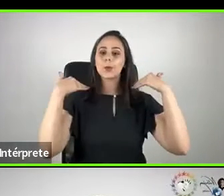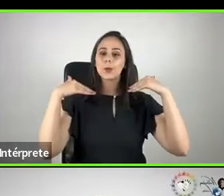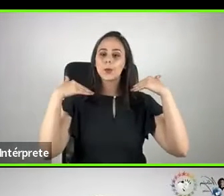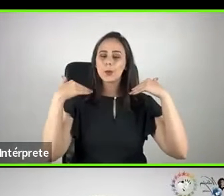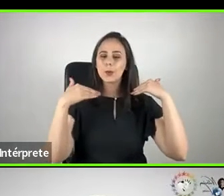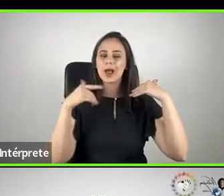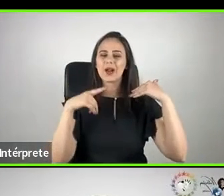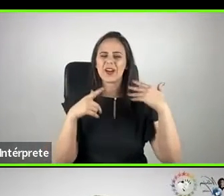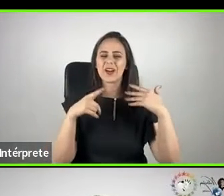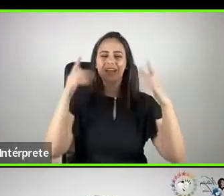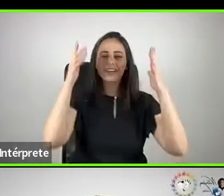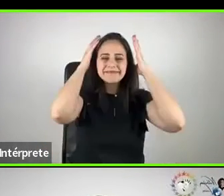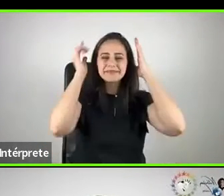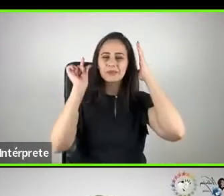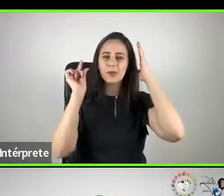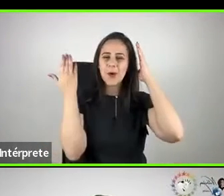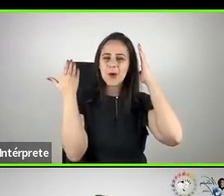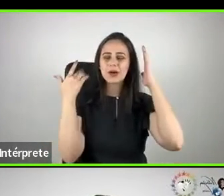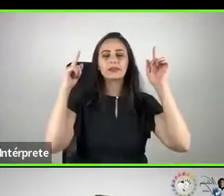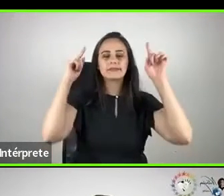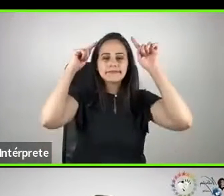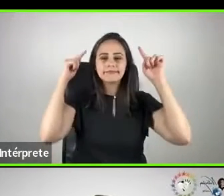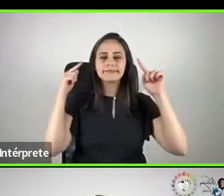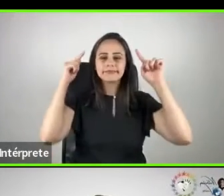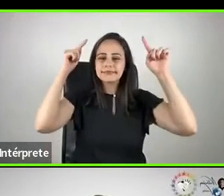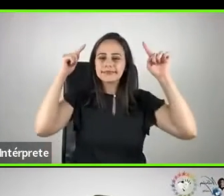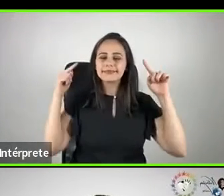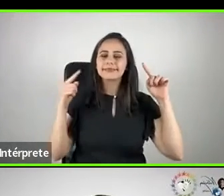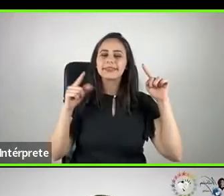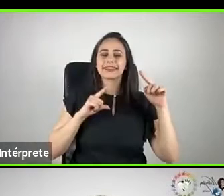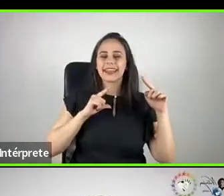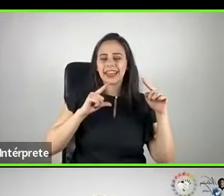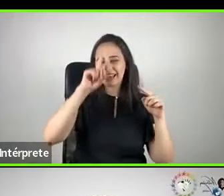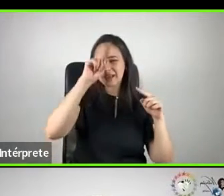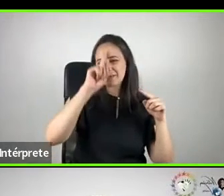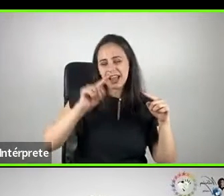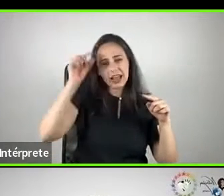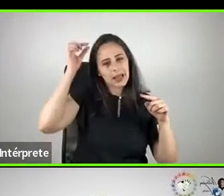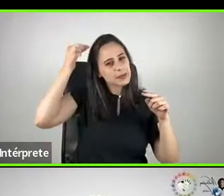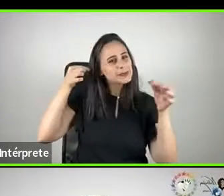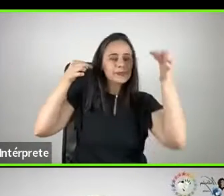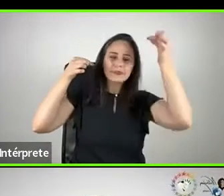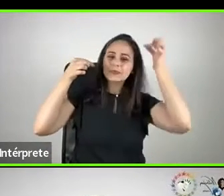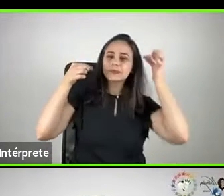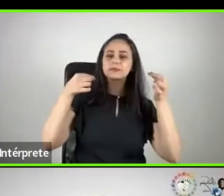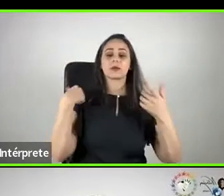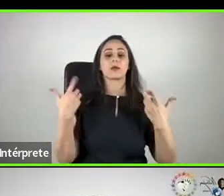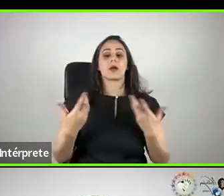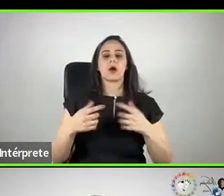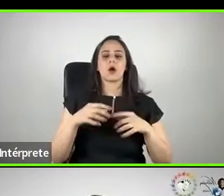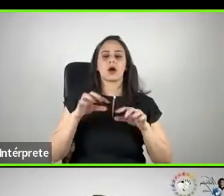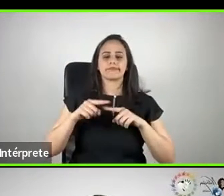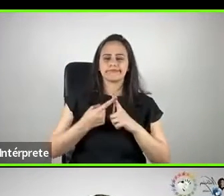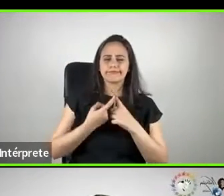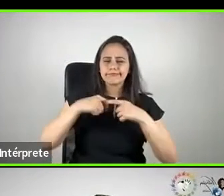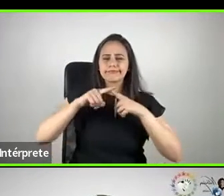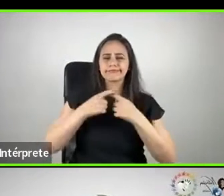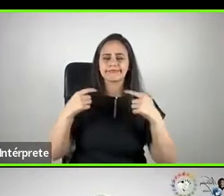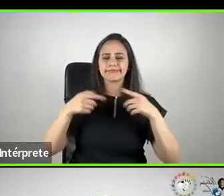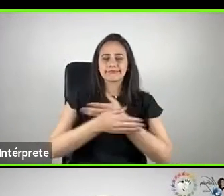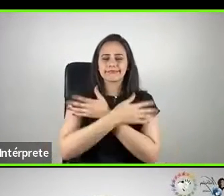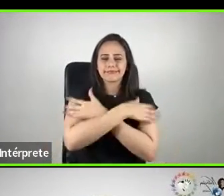molhados agora, mas são casteados com luzes douradas. Uso uma blusa de tricô roxa,